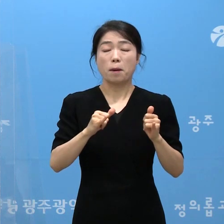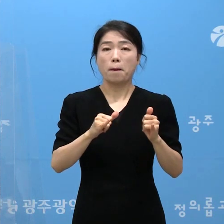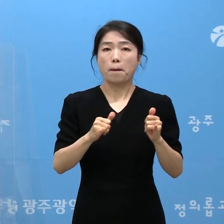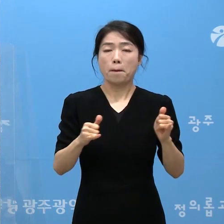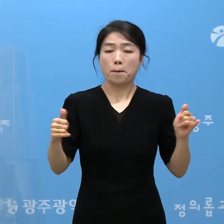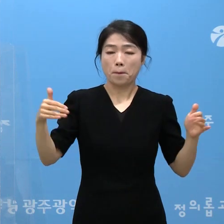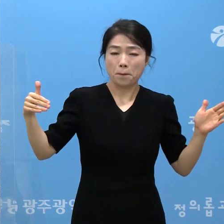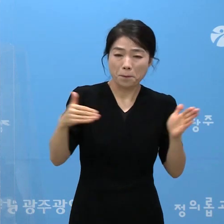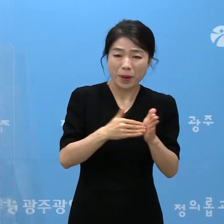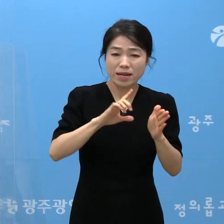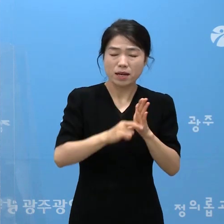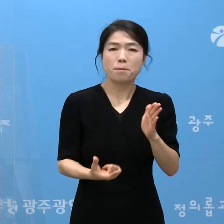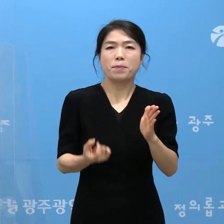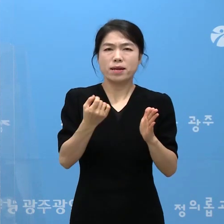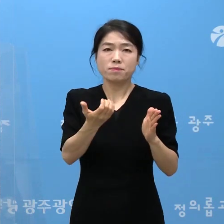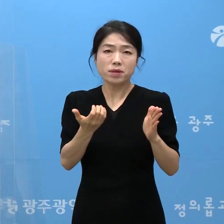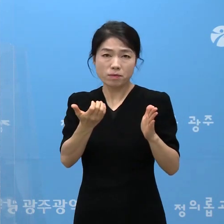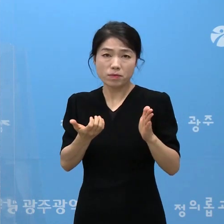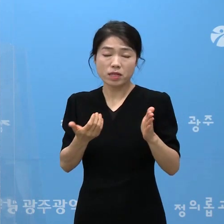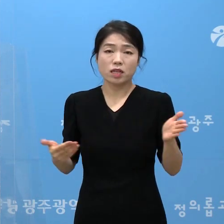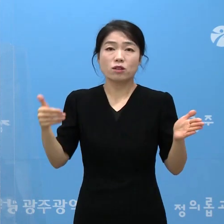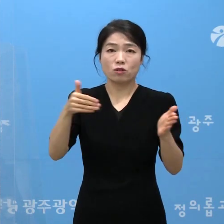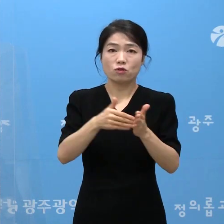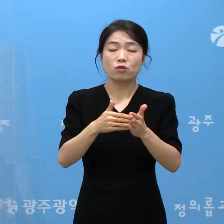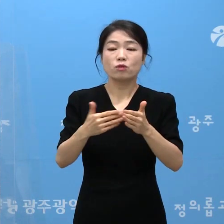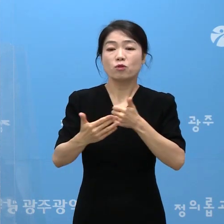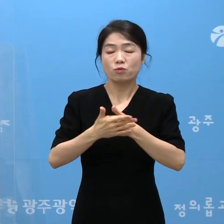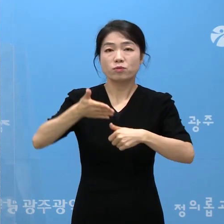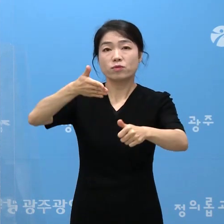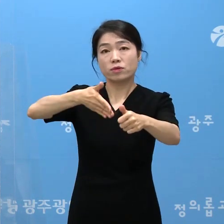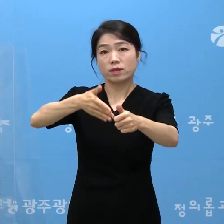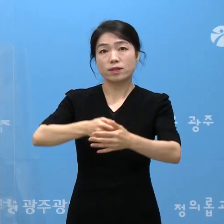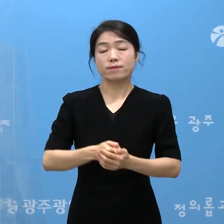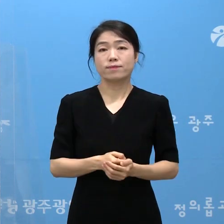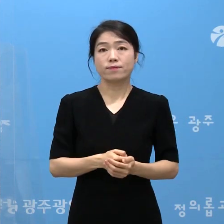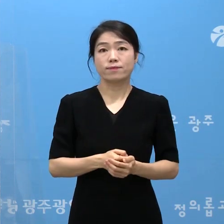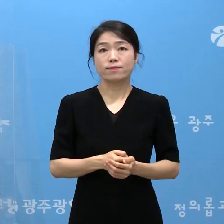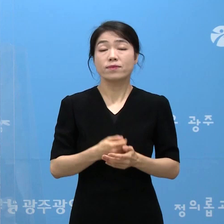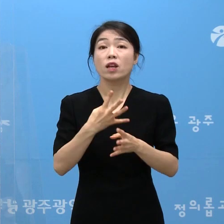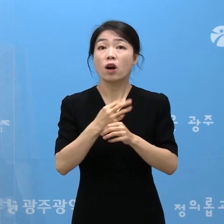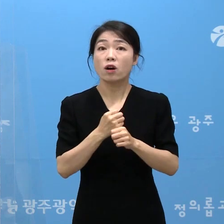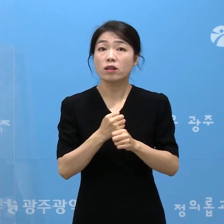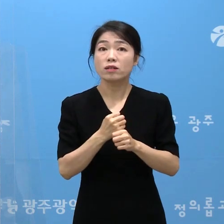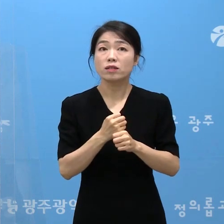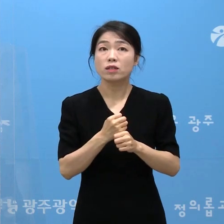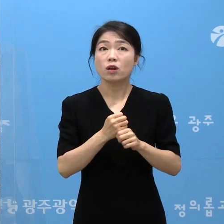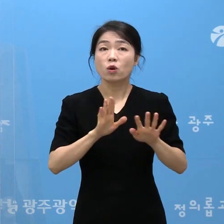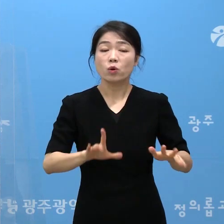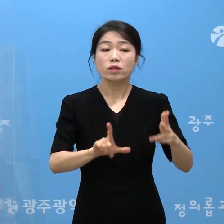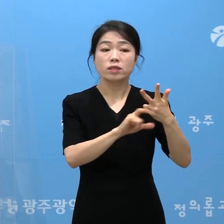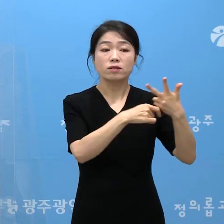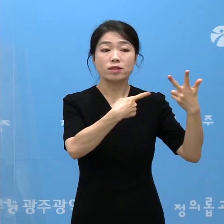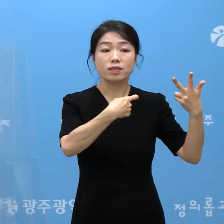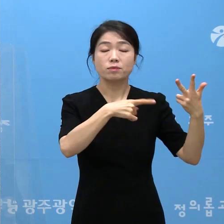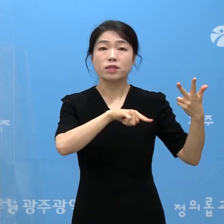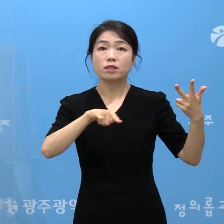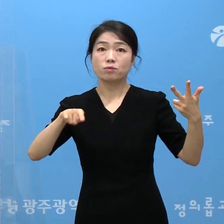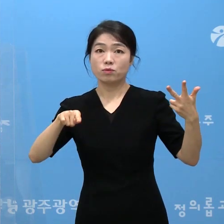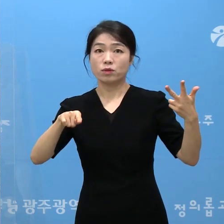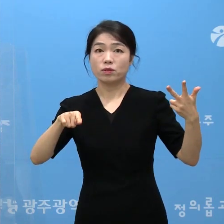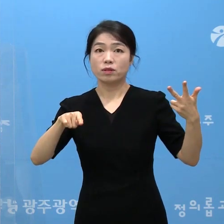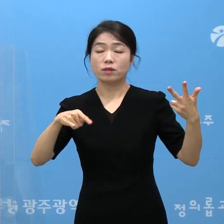조금 더 서둘러 도착하실 수 있도록 협조 부탁드립니다. 기간은 오늘 7월 11일부터